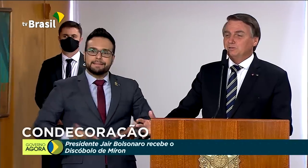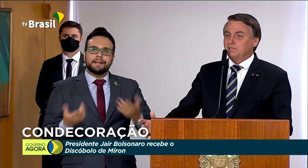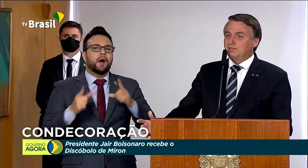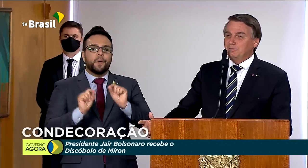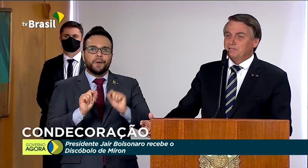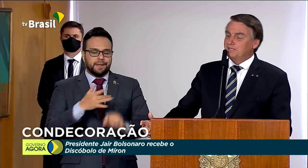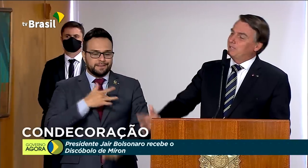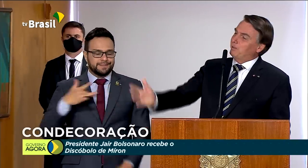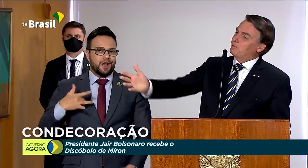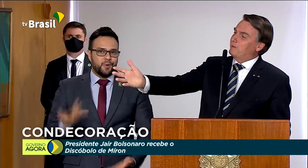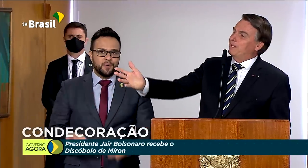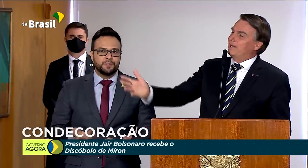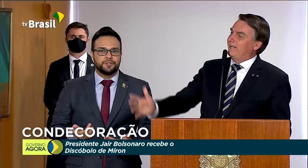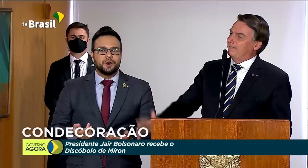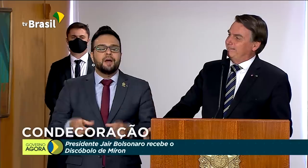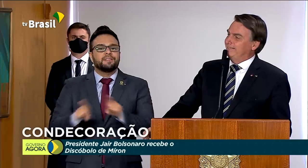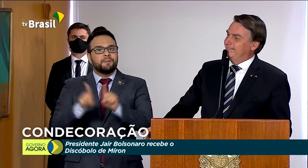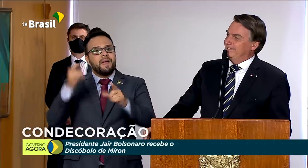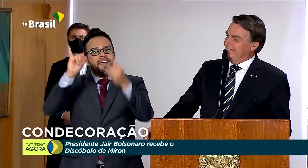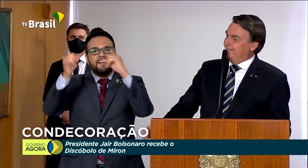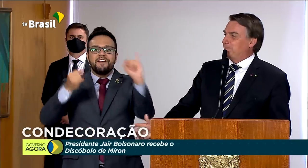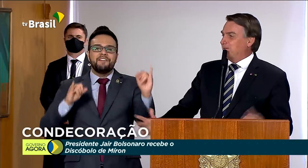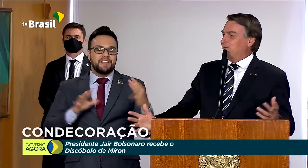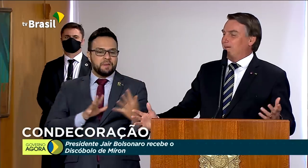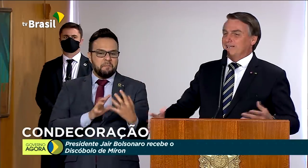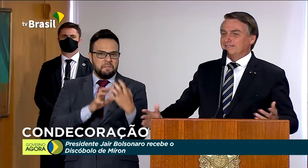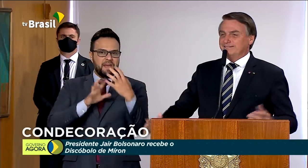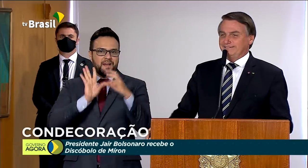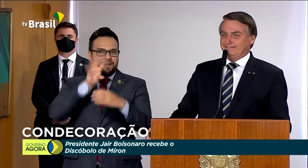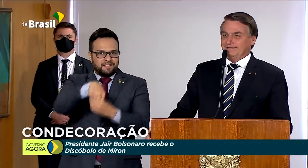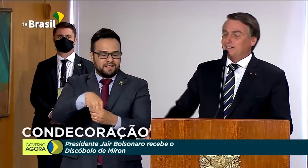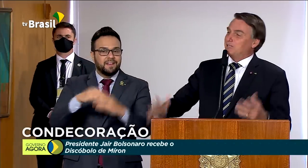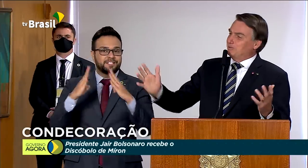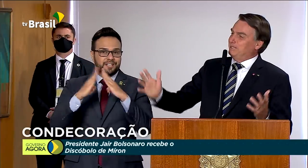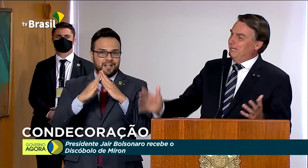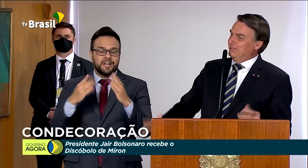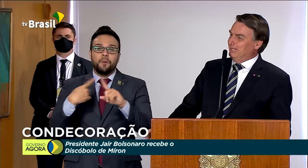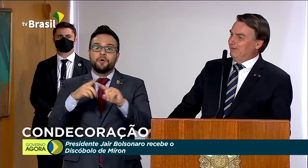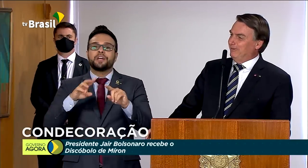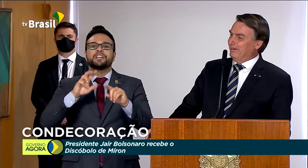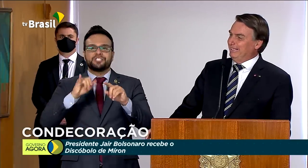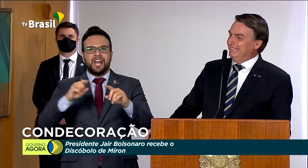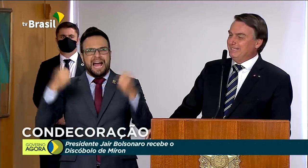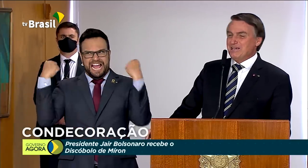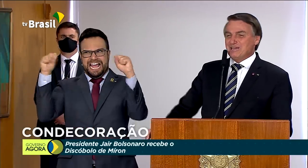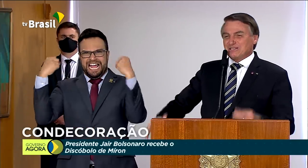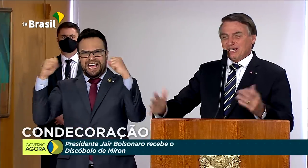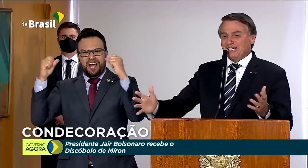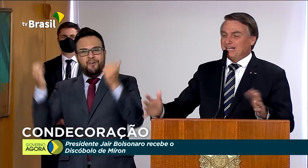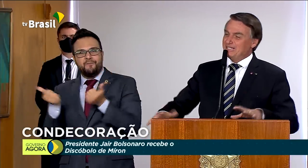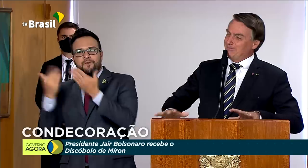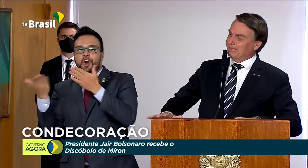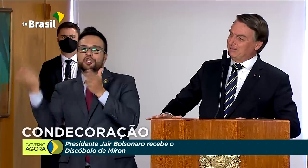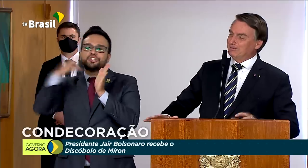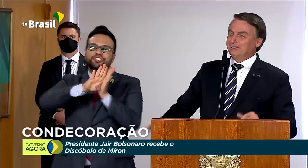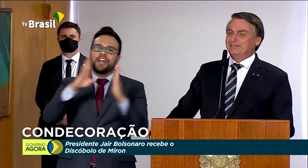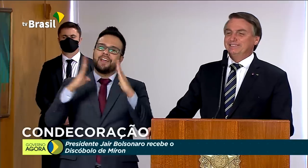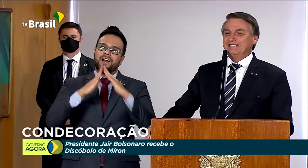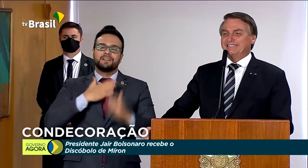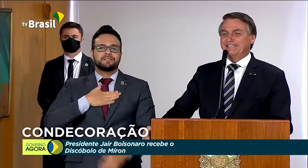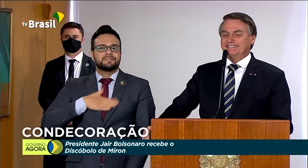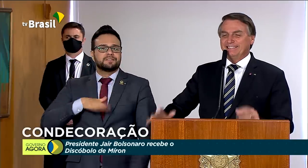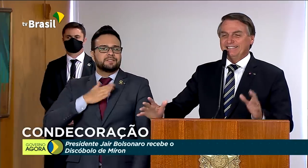Tá ajudando a você ter menos briga em casa. porque se o cara gastou as energias lá fora, chega em casa mais